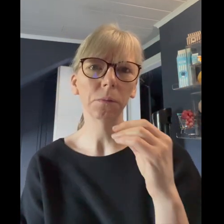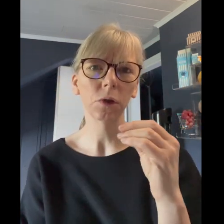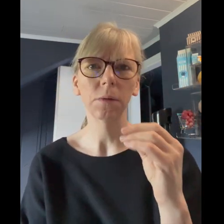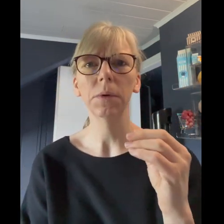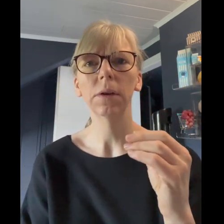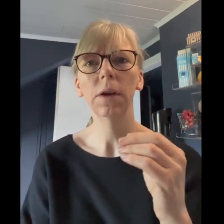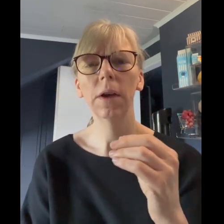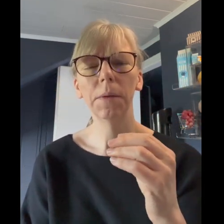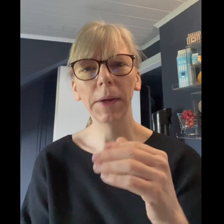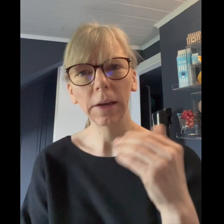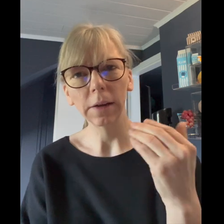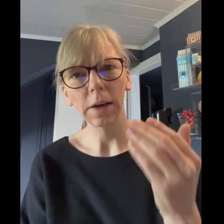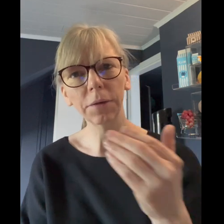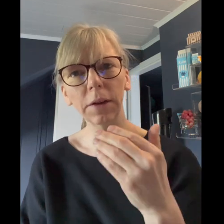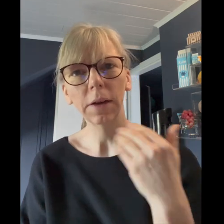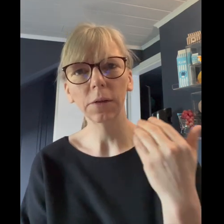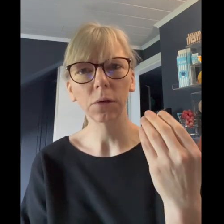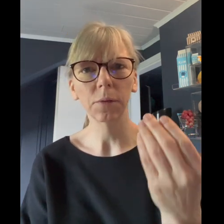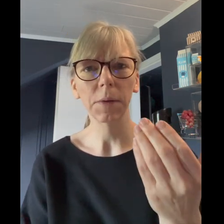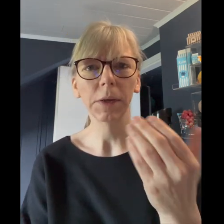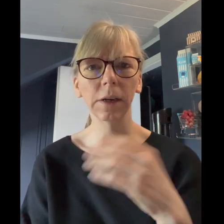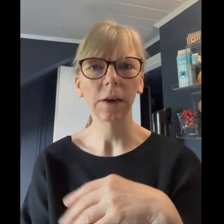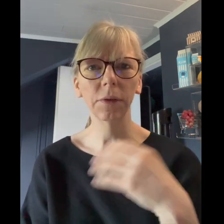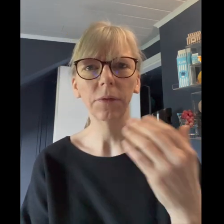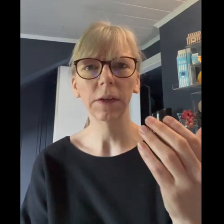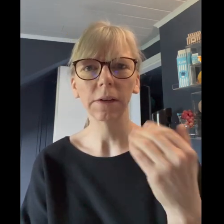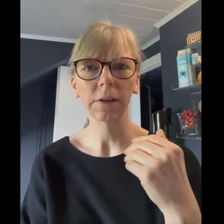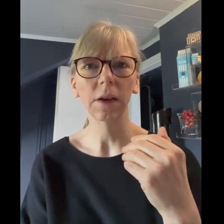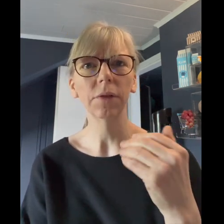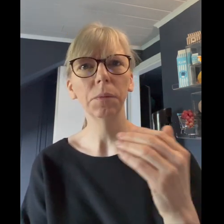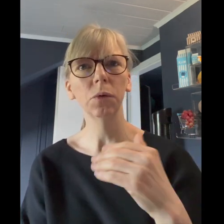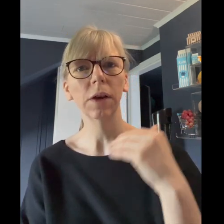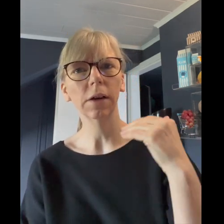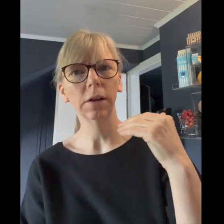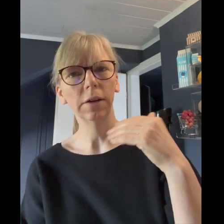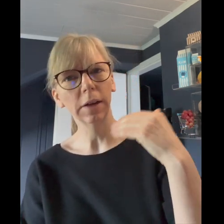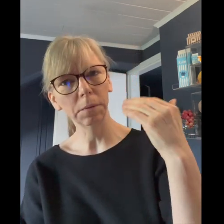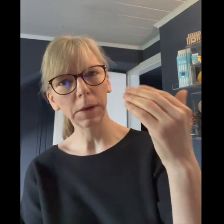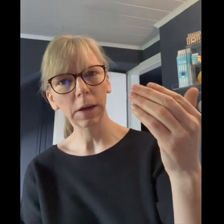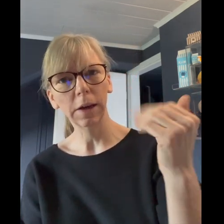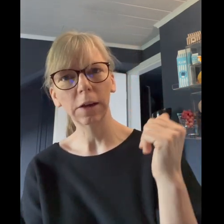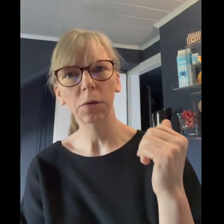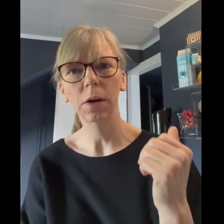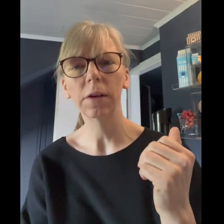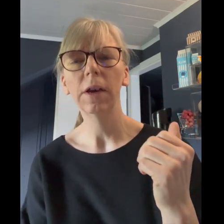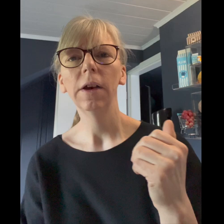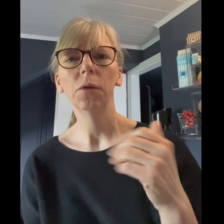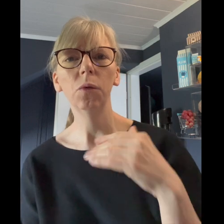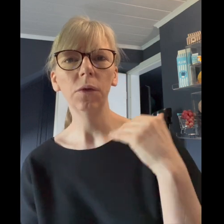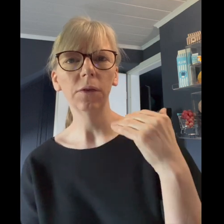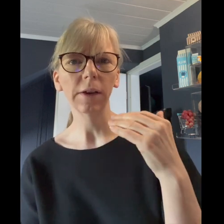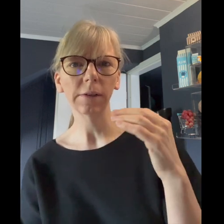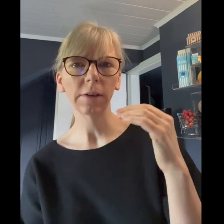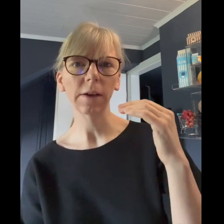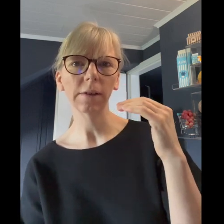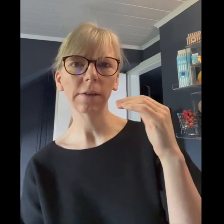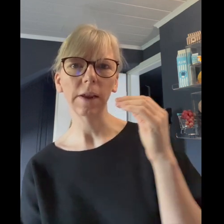bestimmte mengen an kaffee also zwei becher kaffee vier tassen kaffee pro tag in die trinkmenge reingehört und dass das der